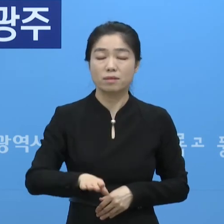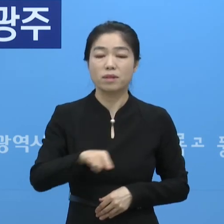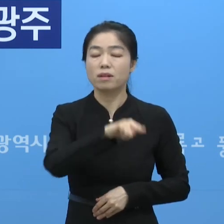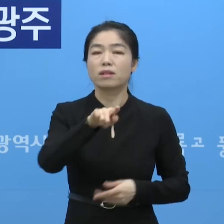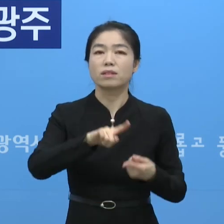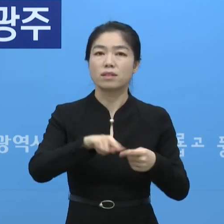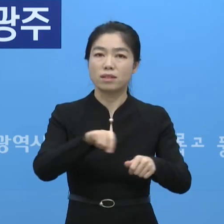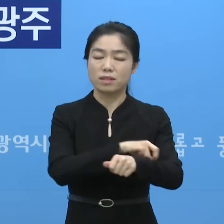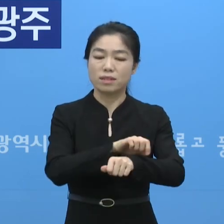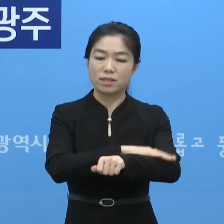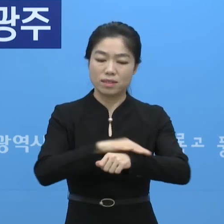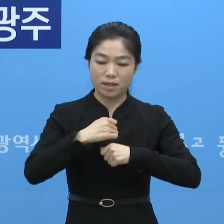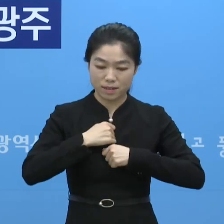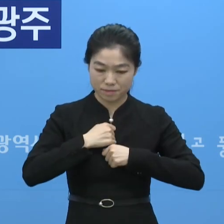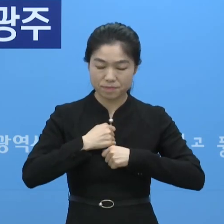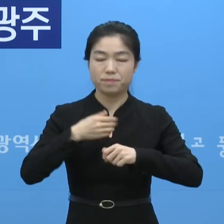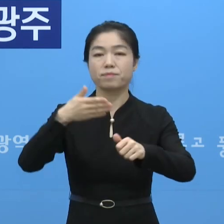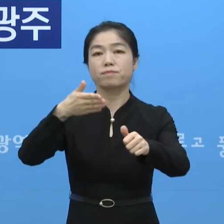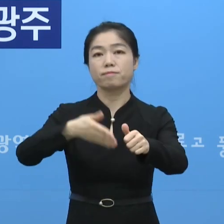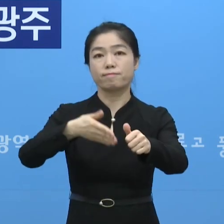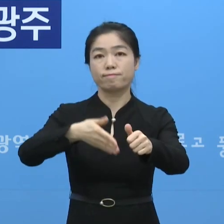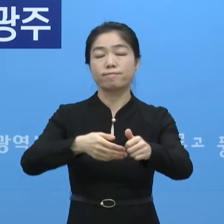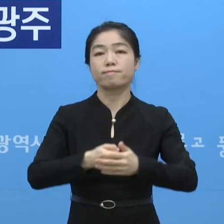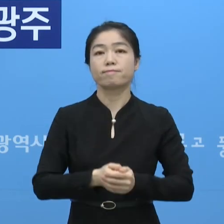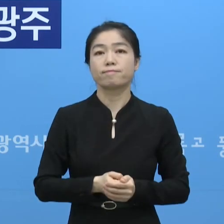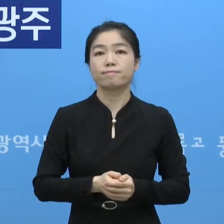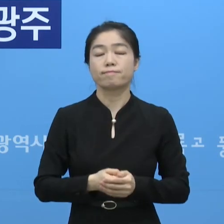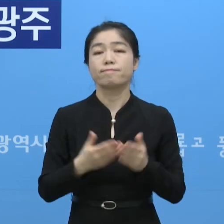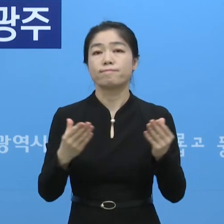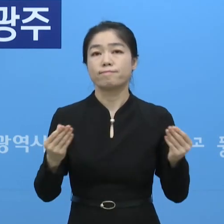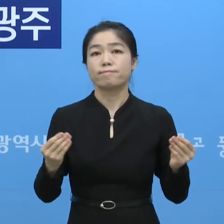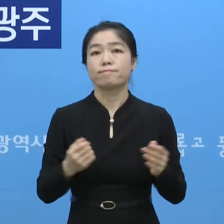부분에 대해서는 특히 잘 지켜주시기를 다시 한번 당부드립니다. 이상입니다.